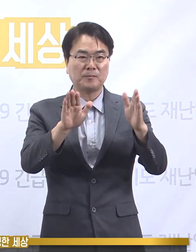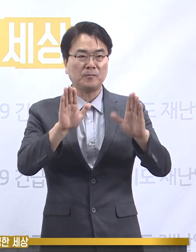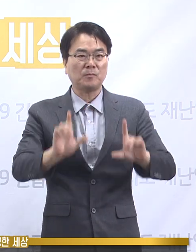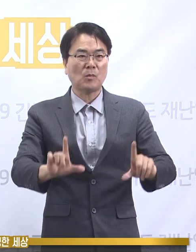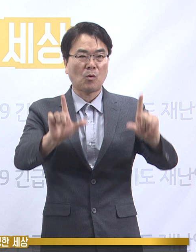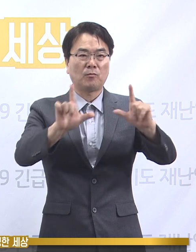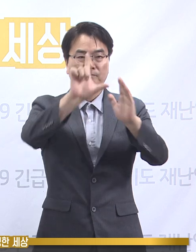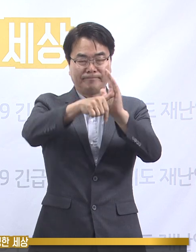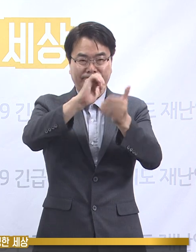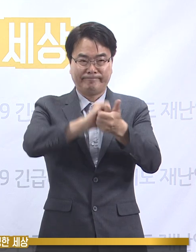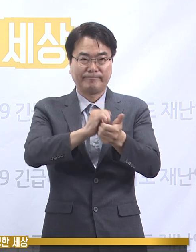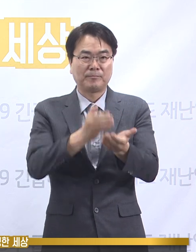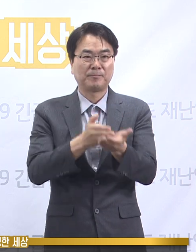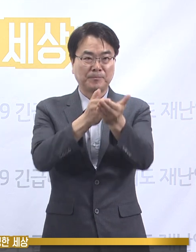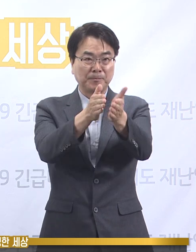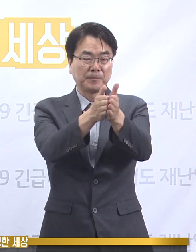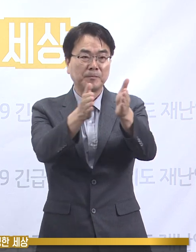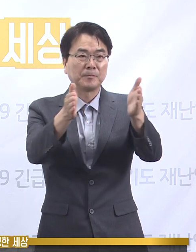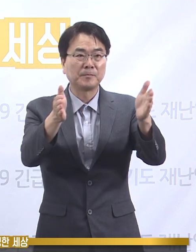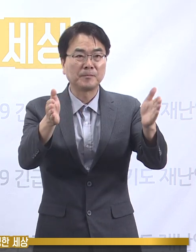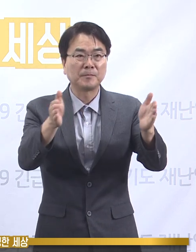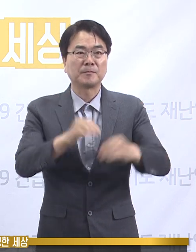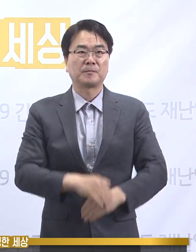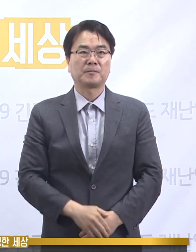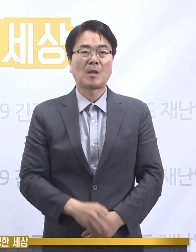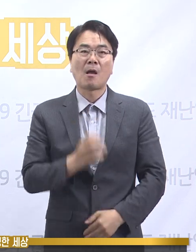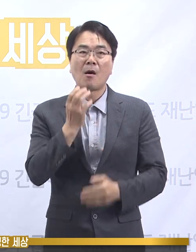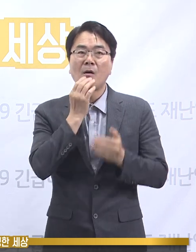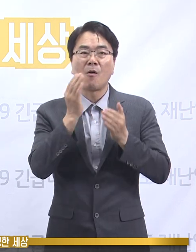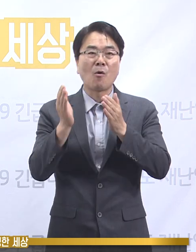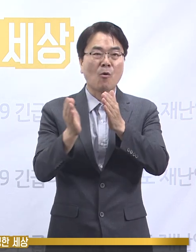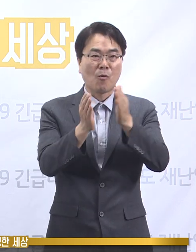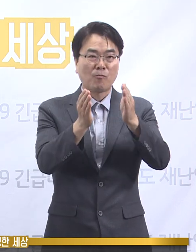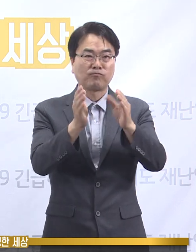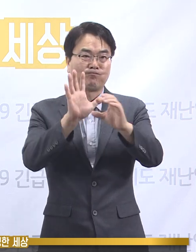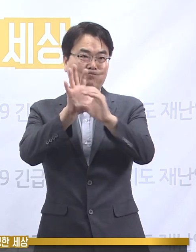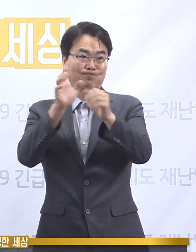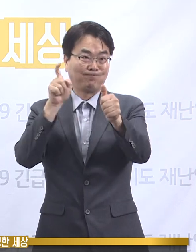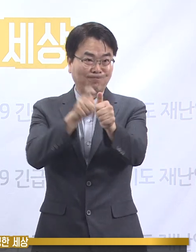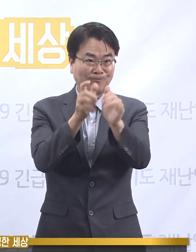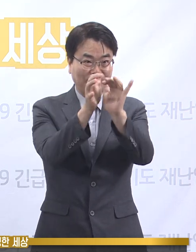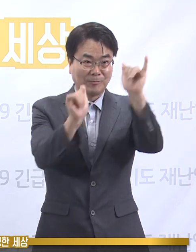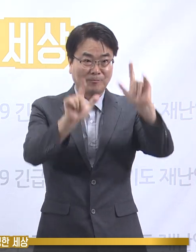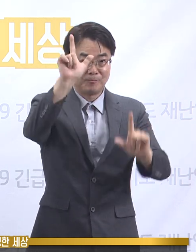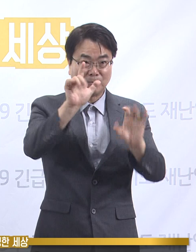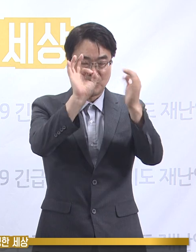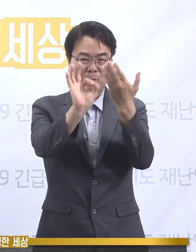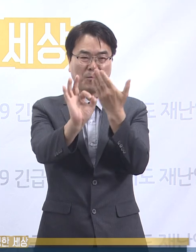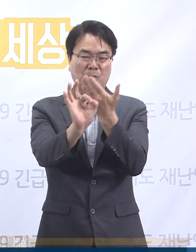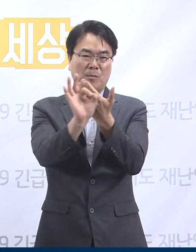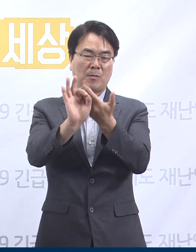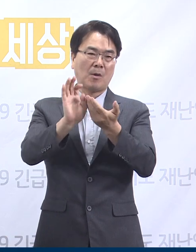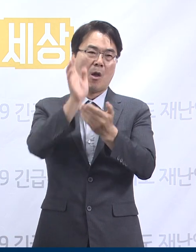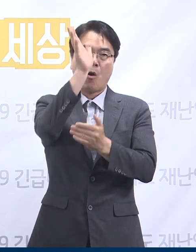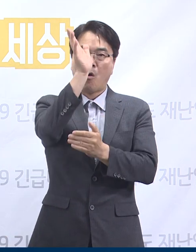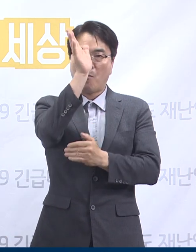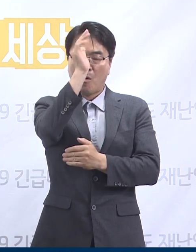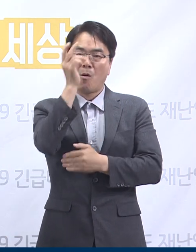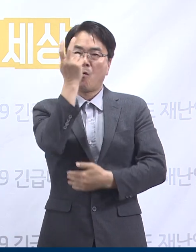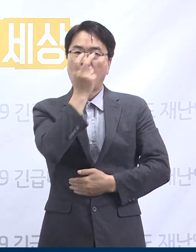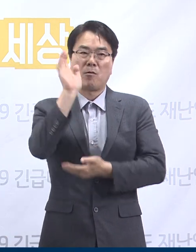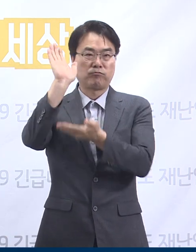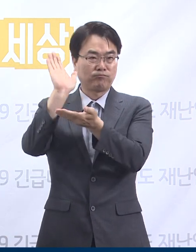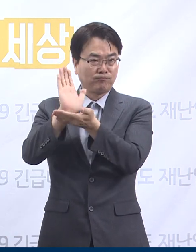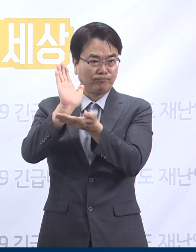정례 브리핑을 시작하겠습니다. 경기도 확진자 발생 현황입니다. 질병관리본부 발표에 따르면 6월